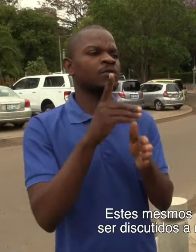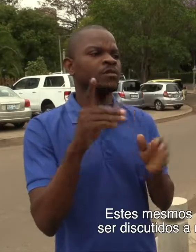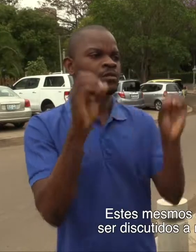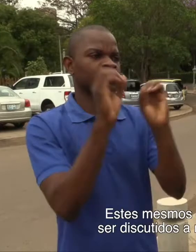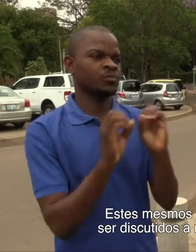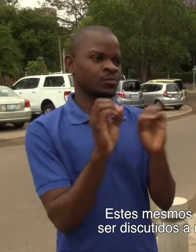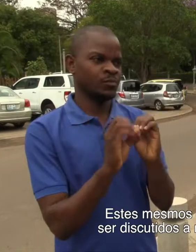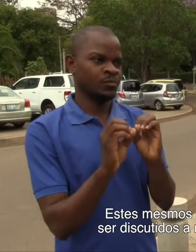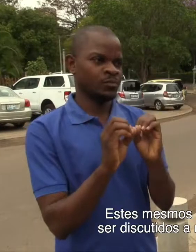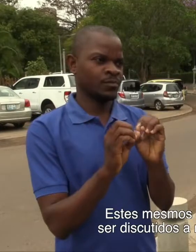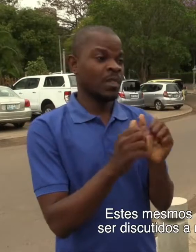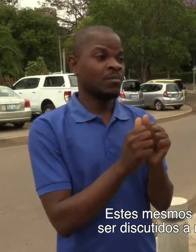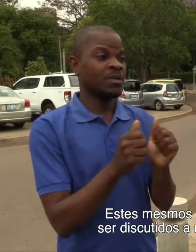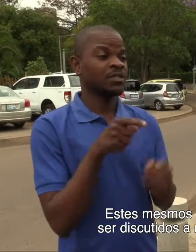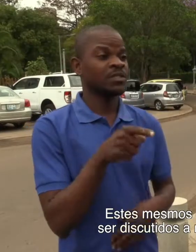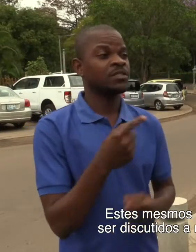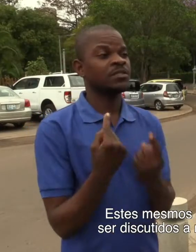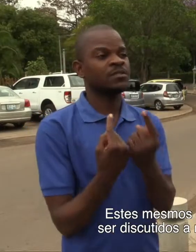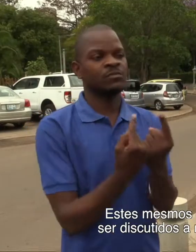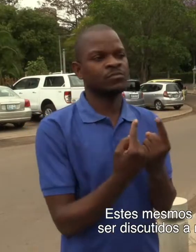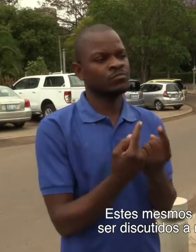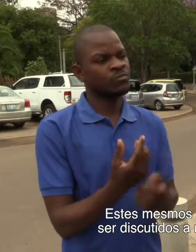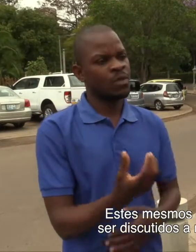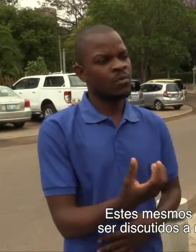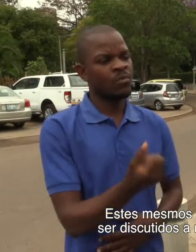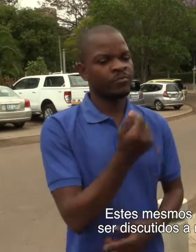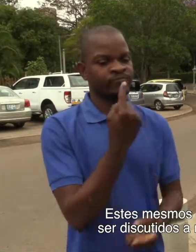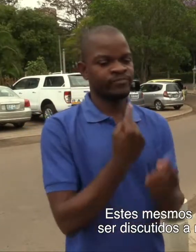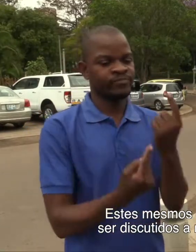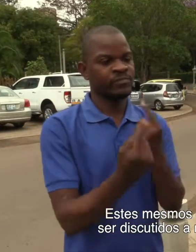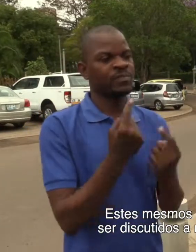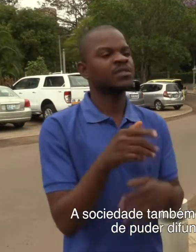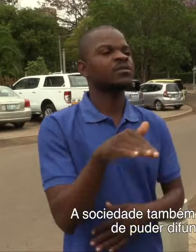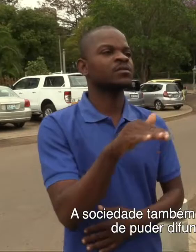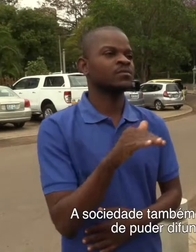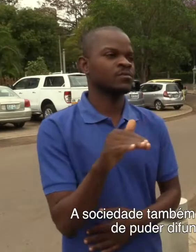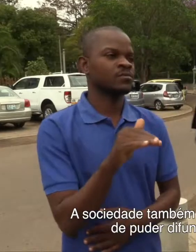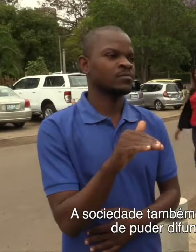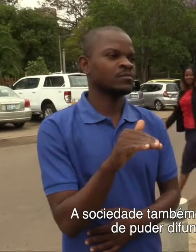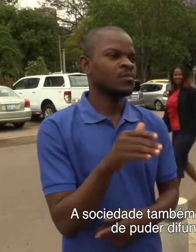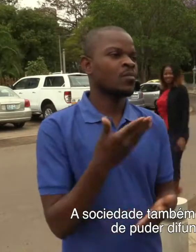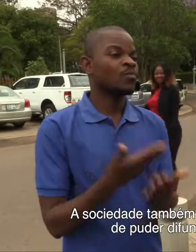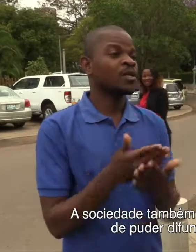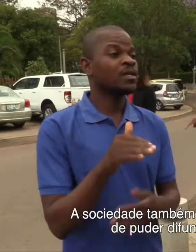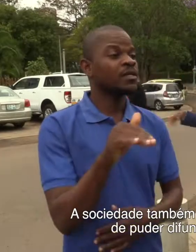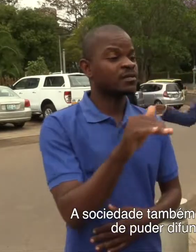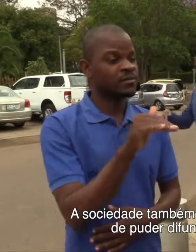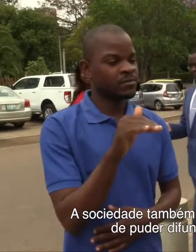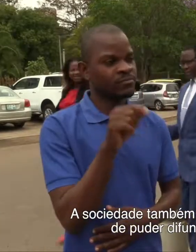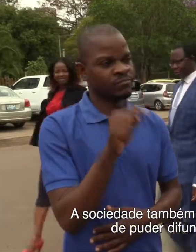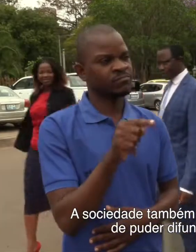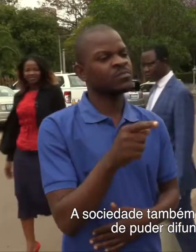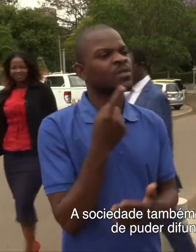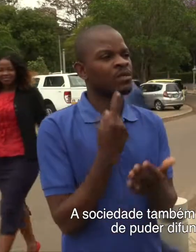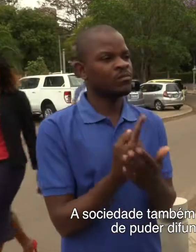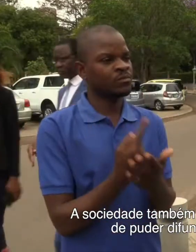E estes mesmos elementos podem ser discutidos ao nível da sociedade. A sociedade também tem de usar